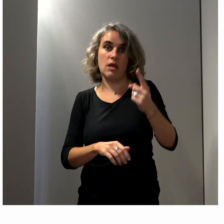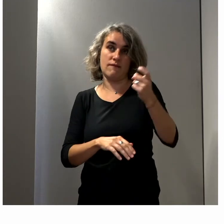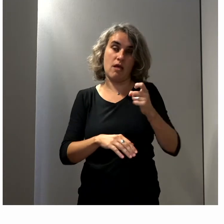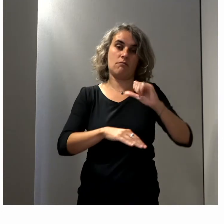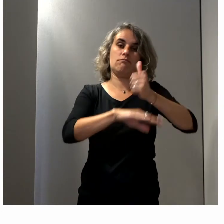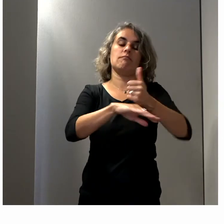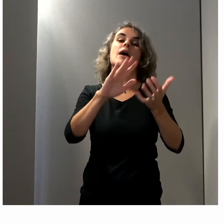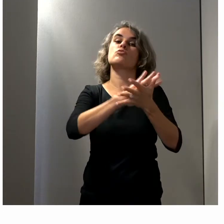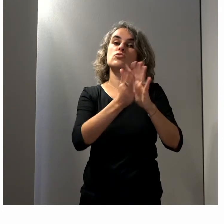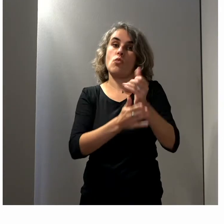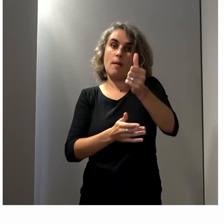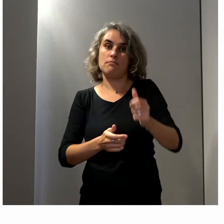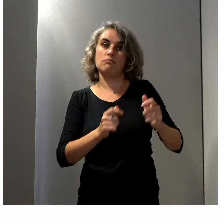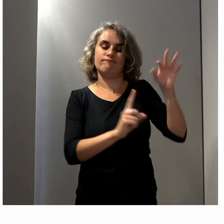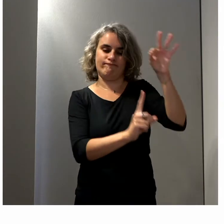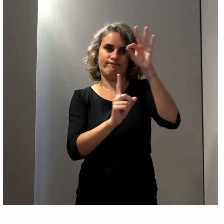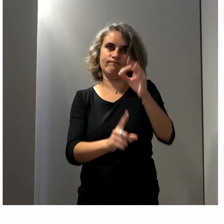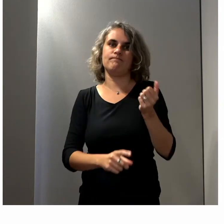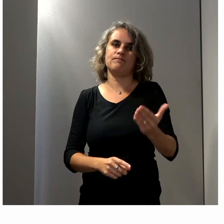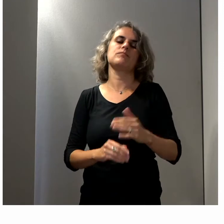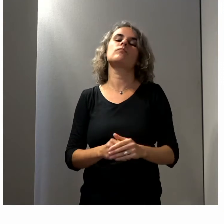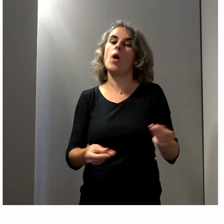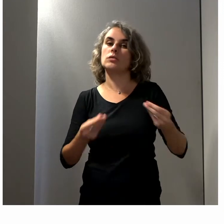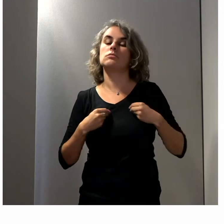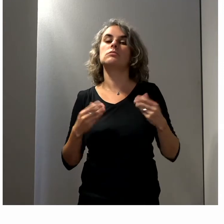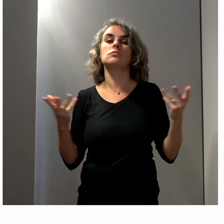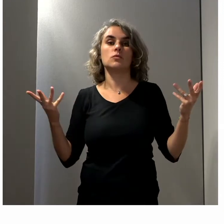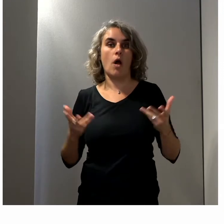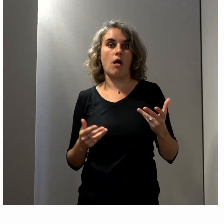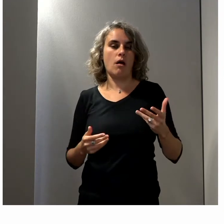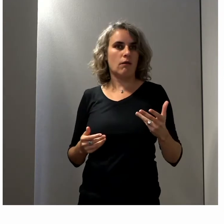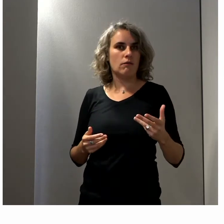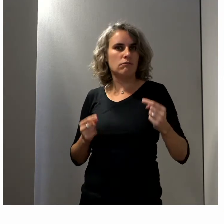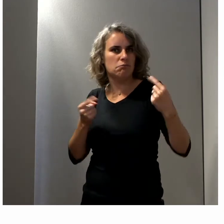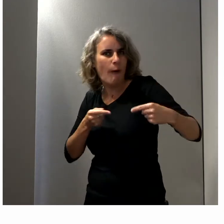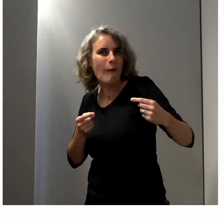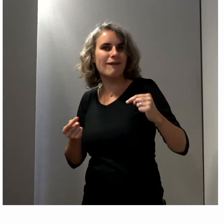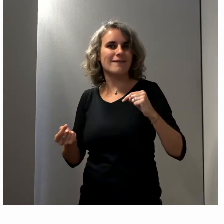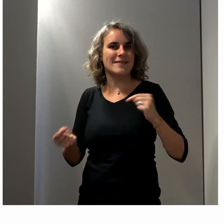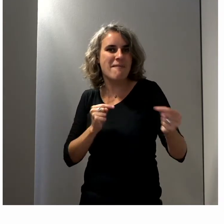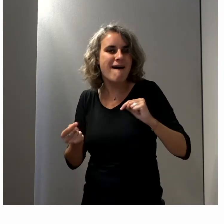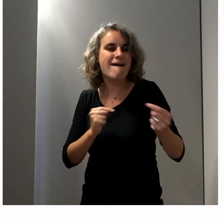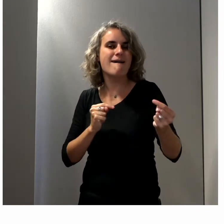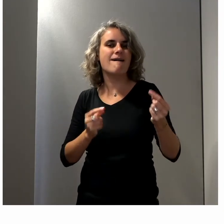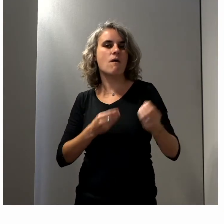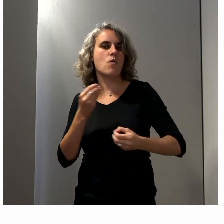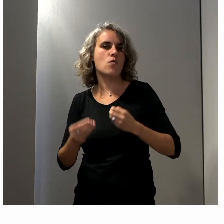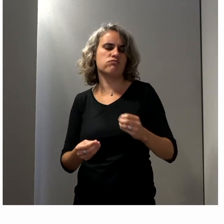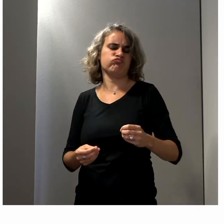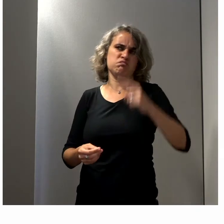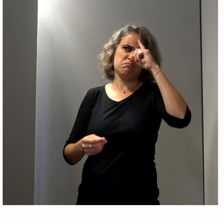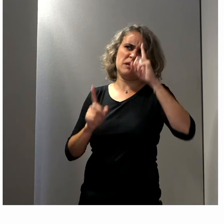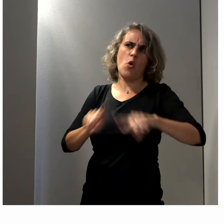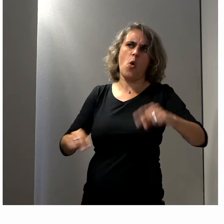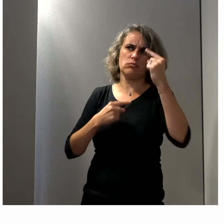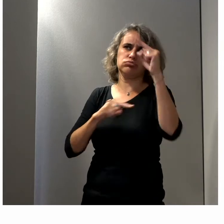les présidents d'associations, qui vont pouvoir nous apporter aussi la contradiction ou alors leur assentiment sur tel